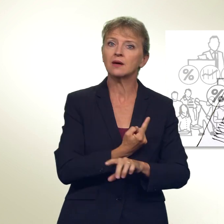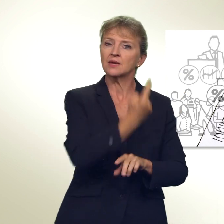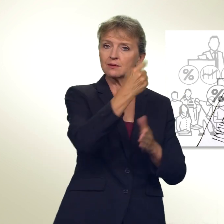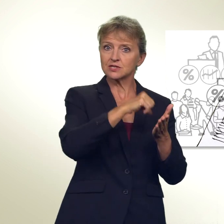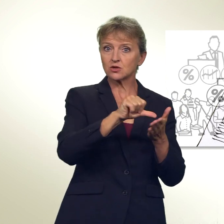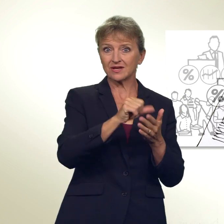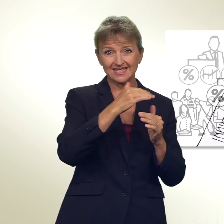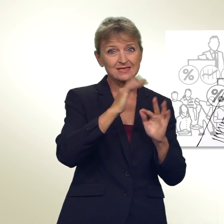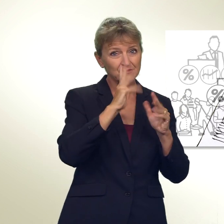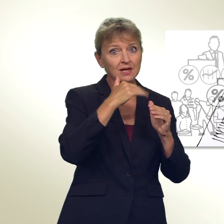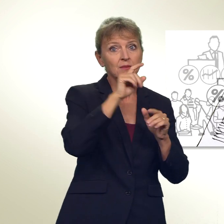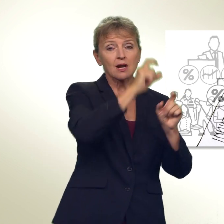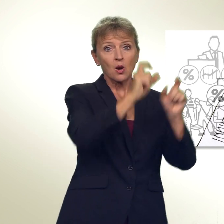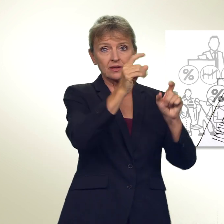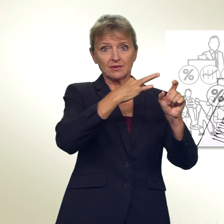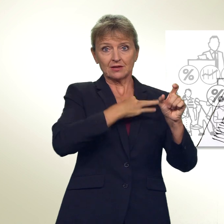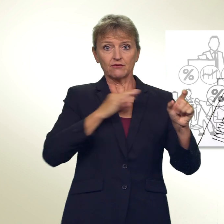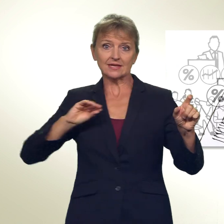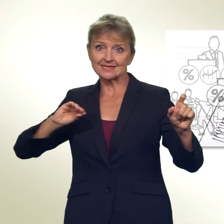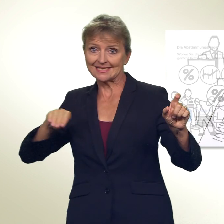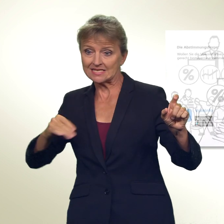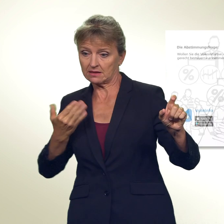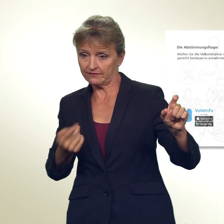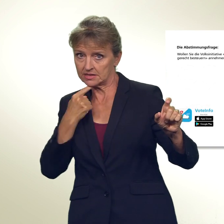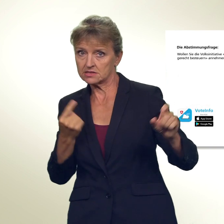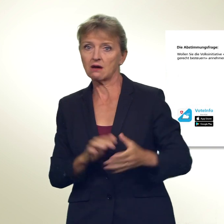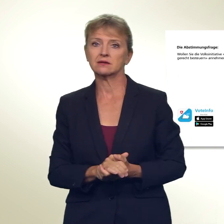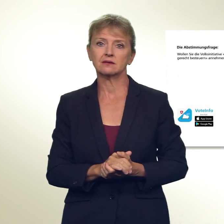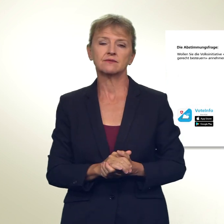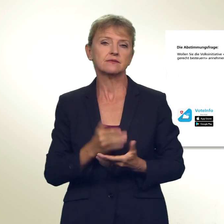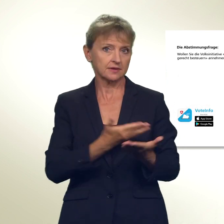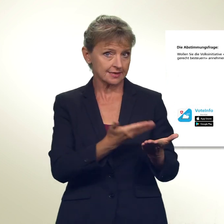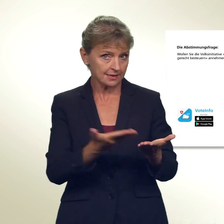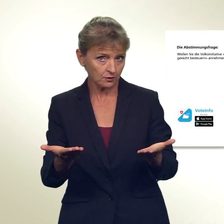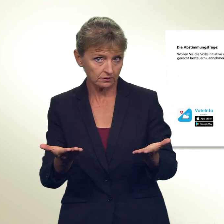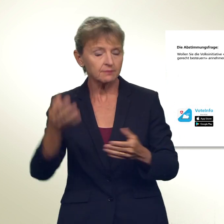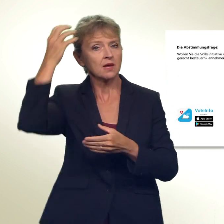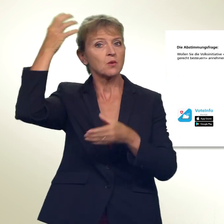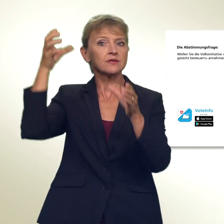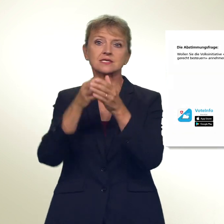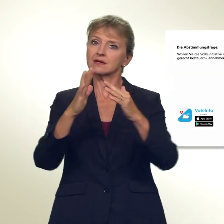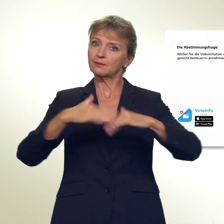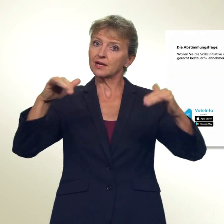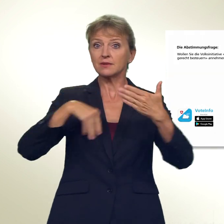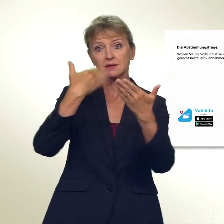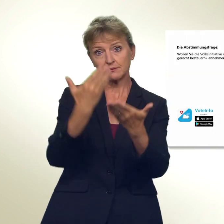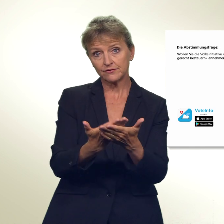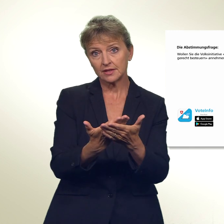Personen betreffen, als die Initiative vorgibt. Aus diesen Gründen empfehlen Bundesrat und Parlament ein Nein zur Initiative.